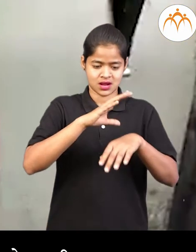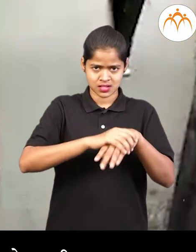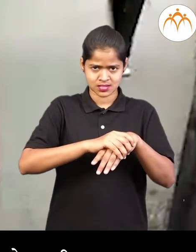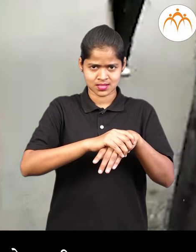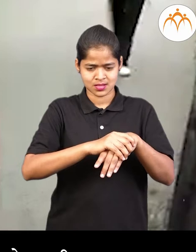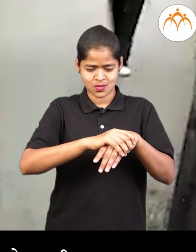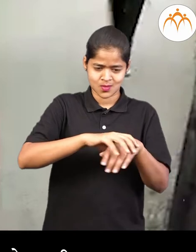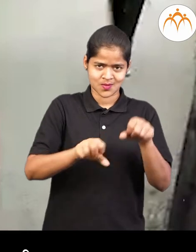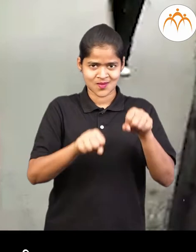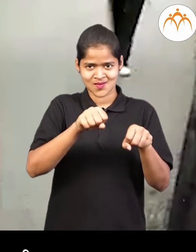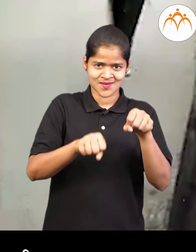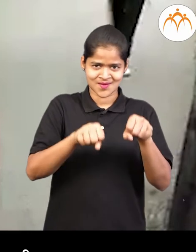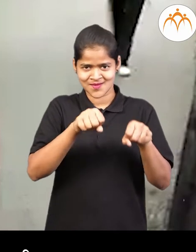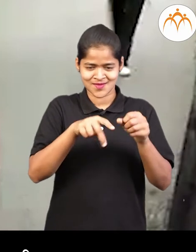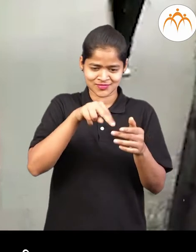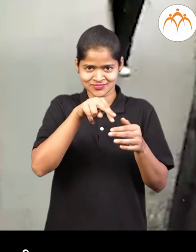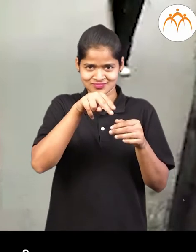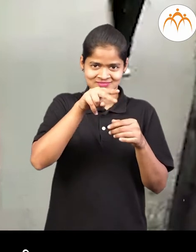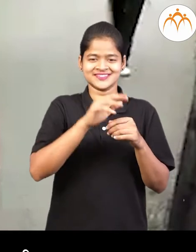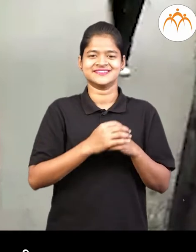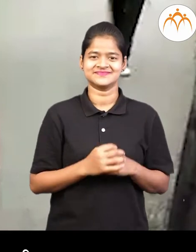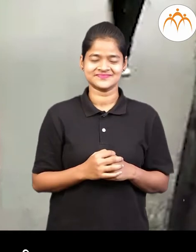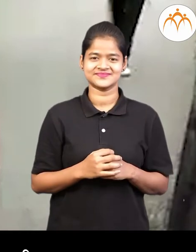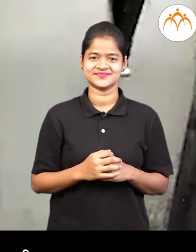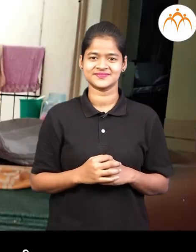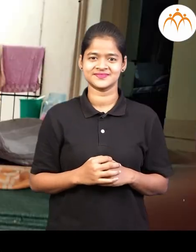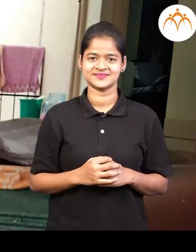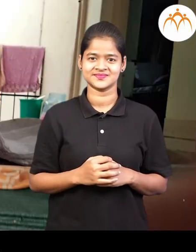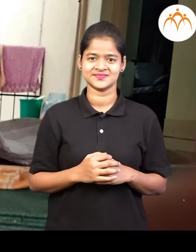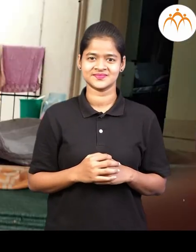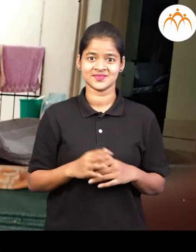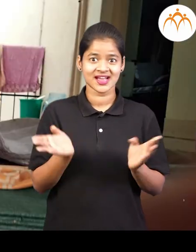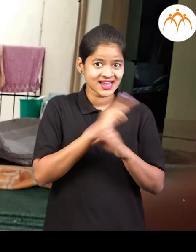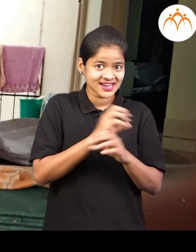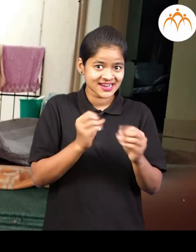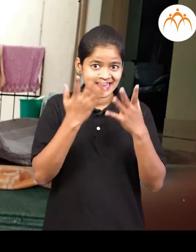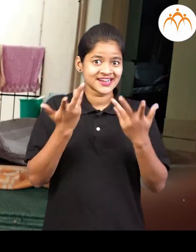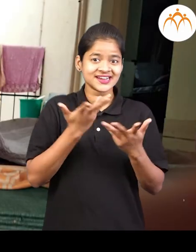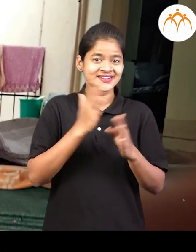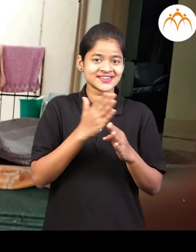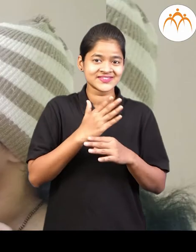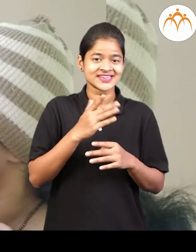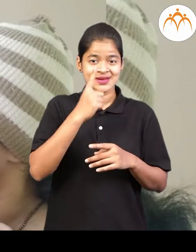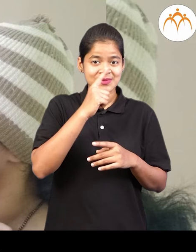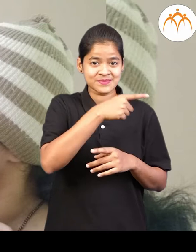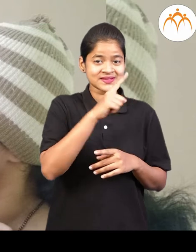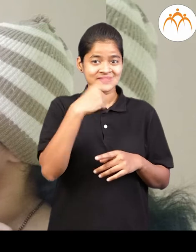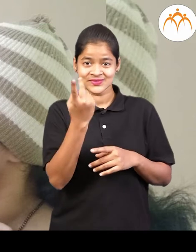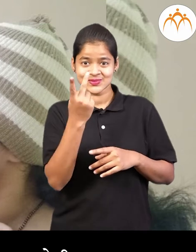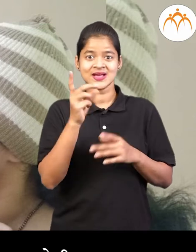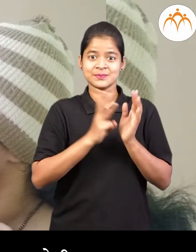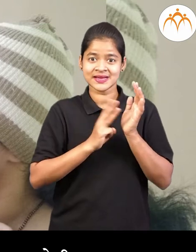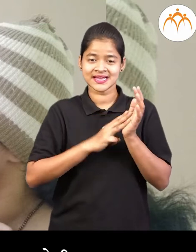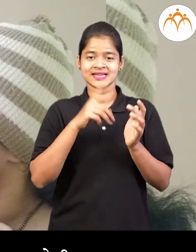हलू दूनतीन पावला चालायला ही लागली शुर्वा तिला अंजली फक्त मनीशा